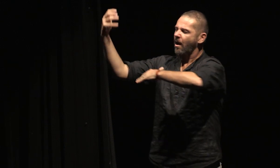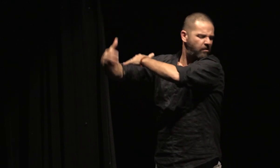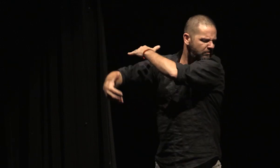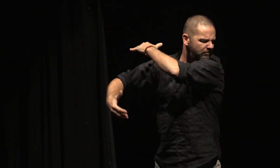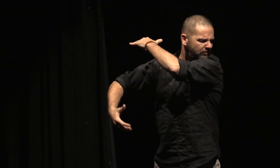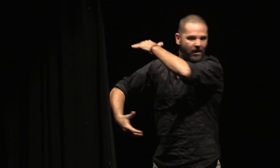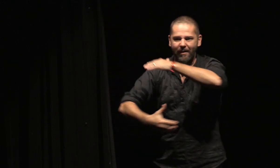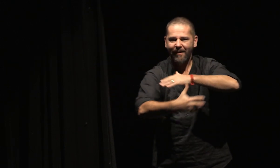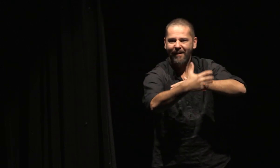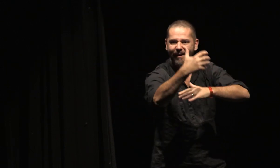Il me fit ses adieux.